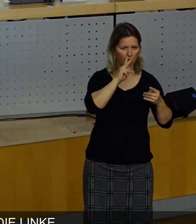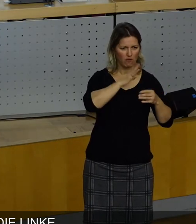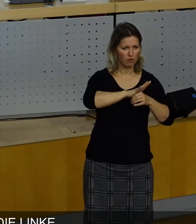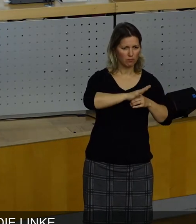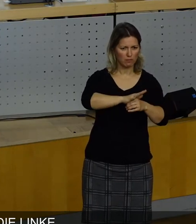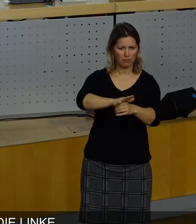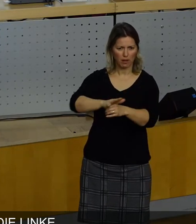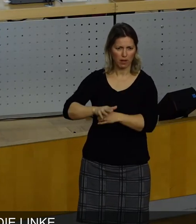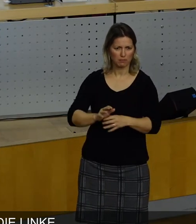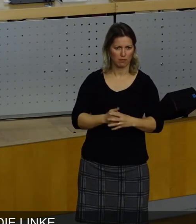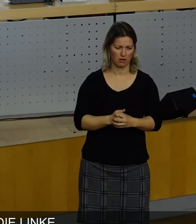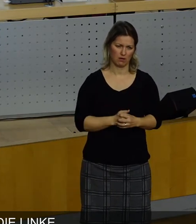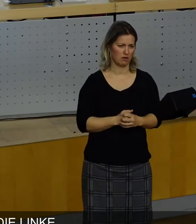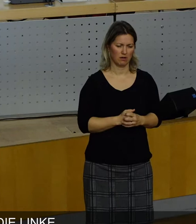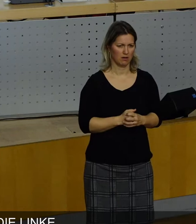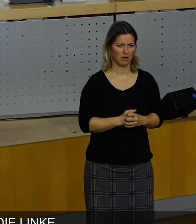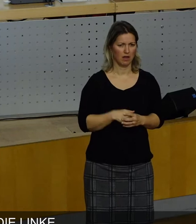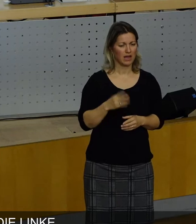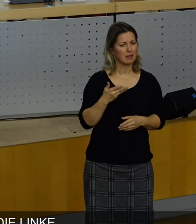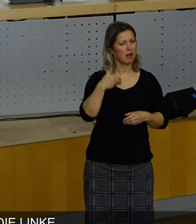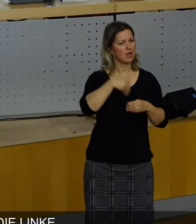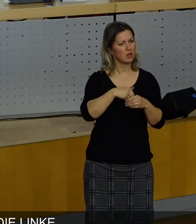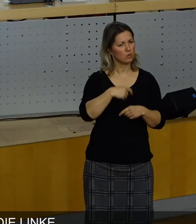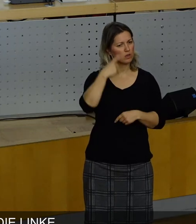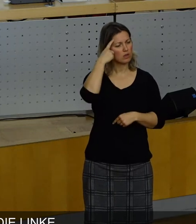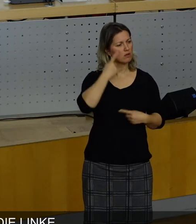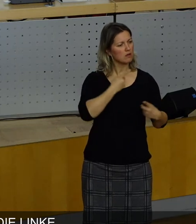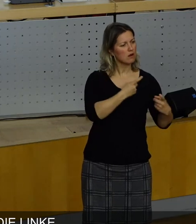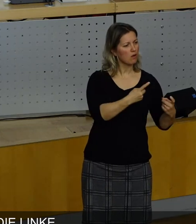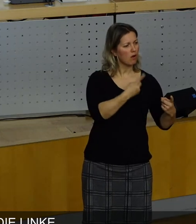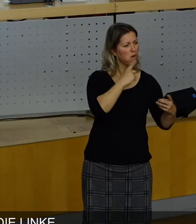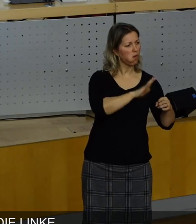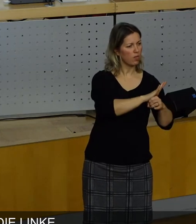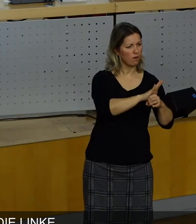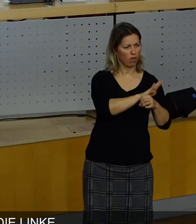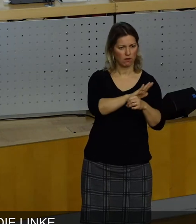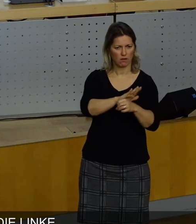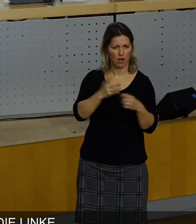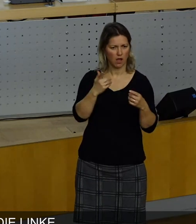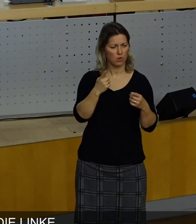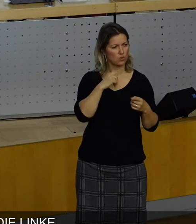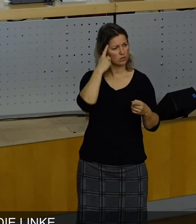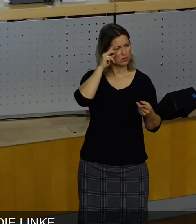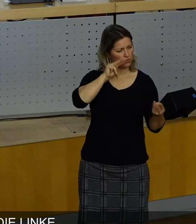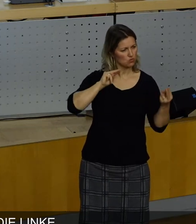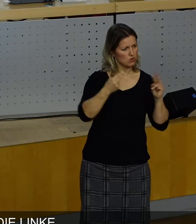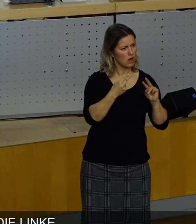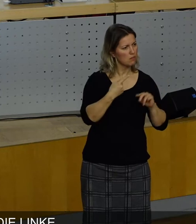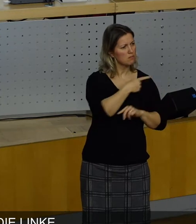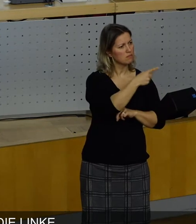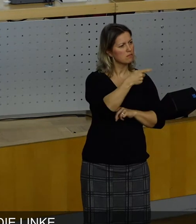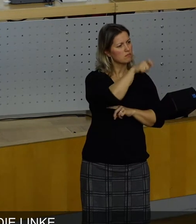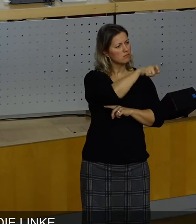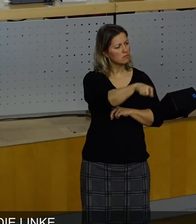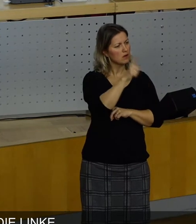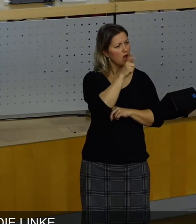geistige Brandstiftungen zu betreiben und Hass zu Hass gegen ganze Bevölkerungsgruppen